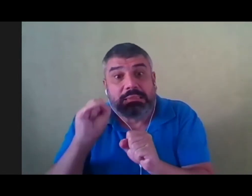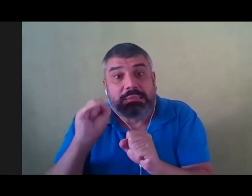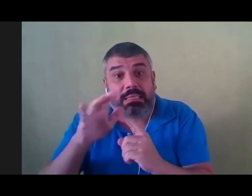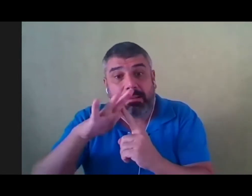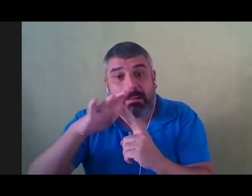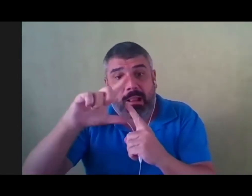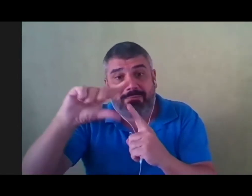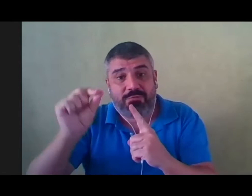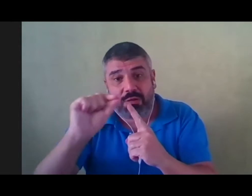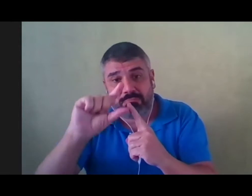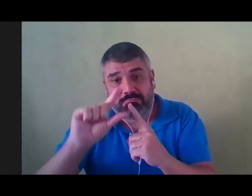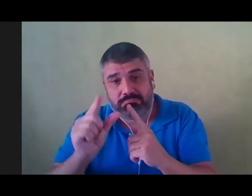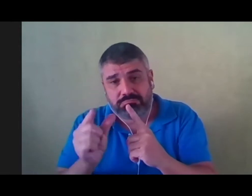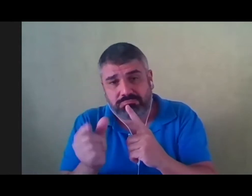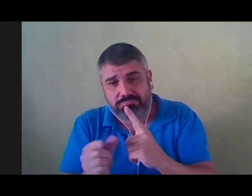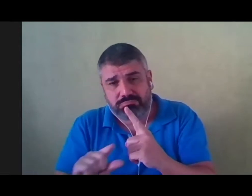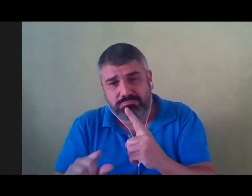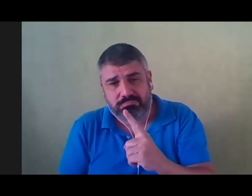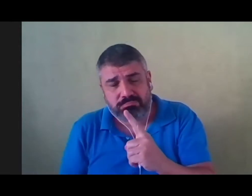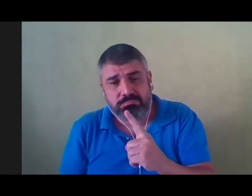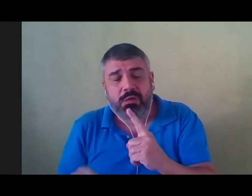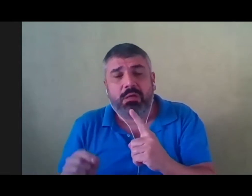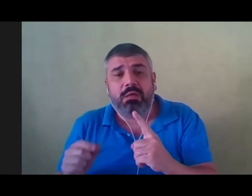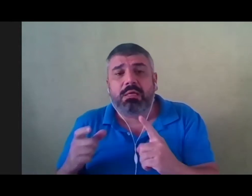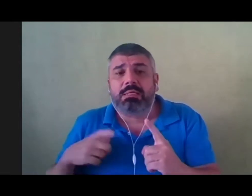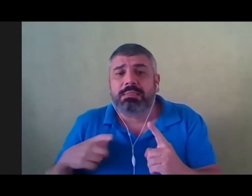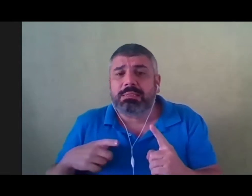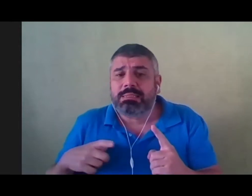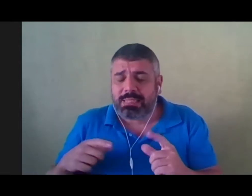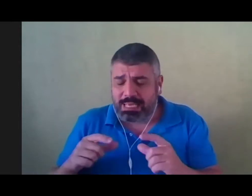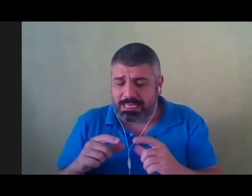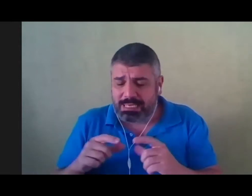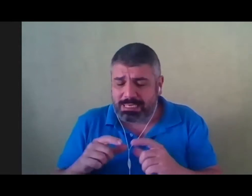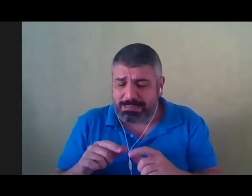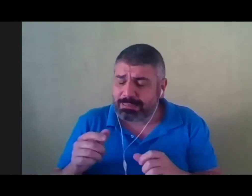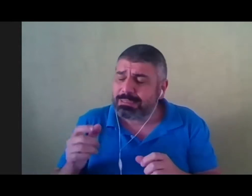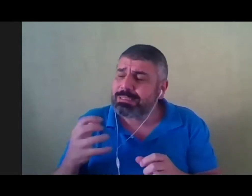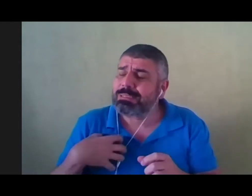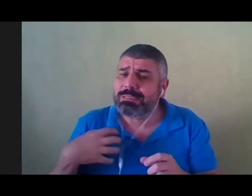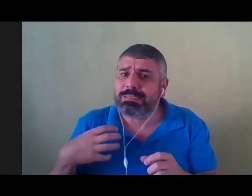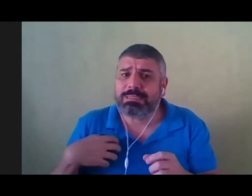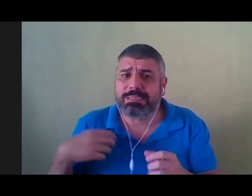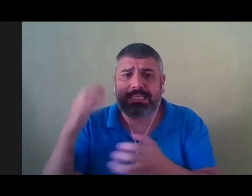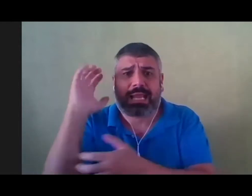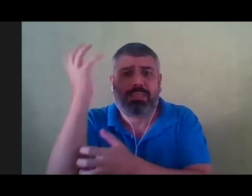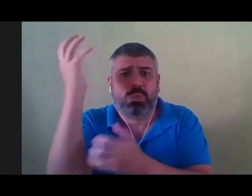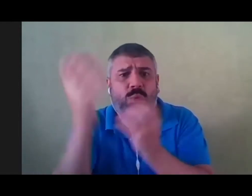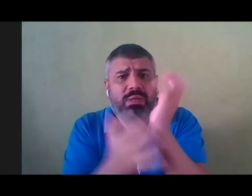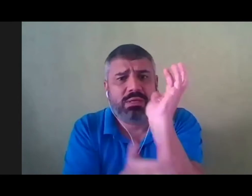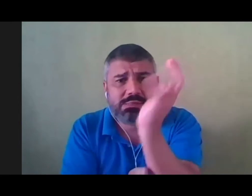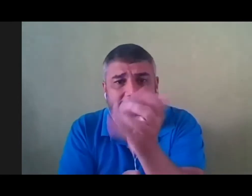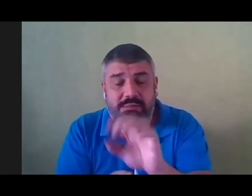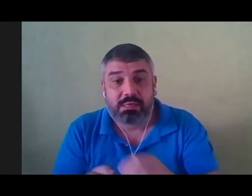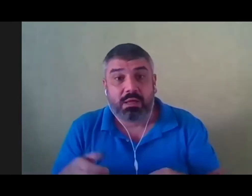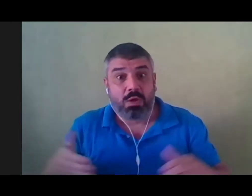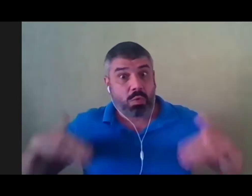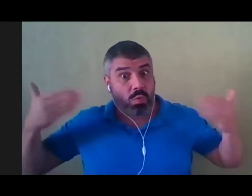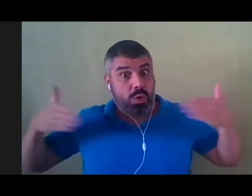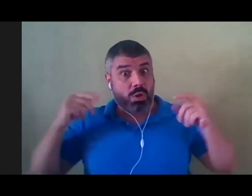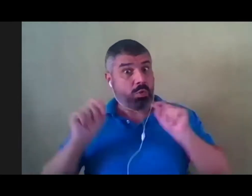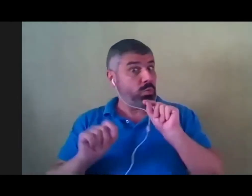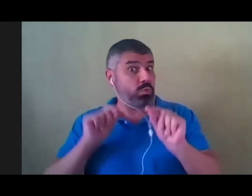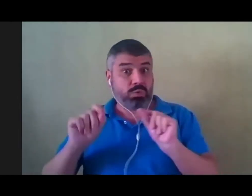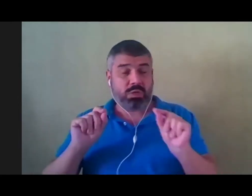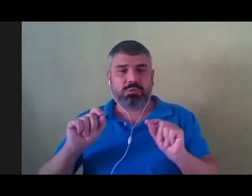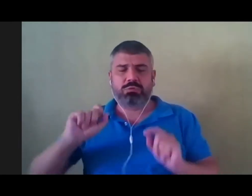secas, sentindo que realmente é a natureza. E no verão, ah, deixava aquele sol